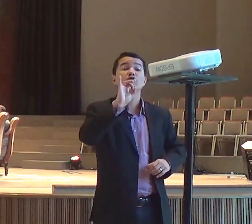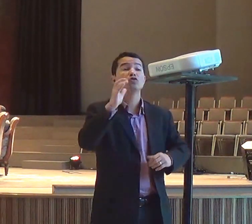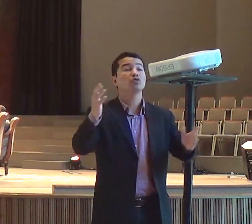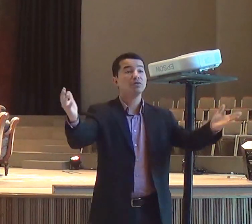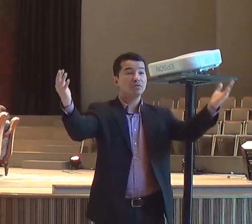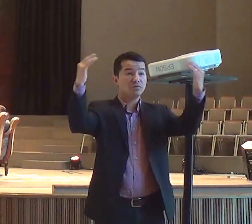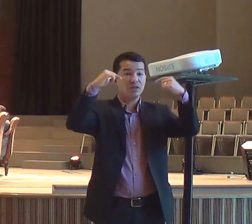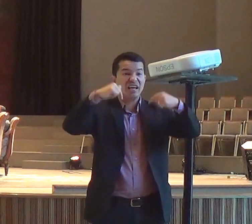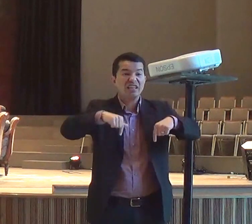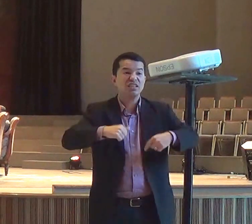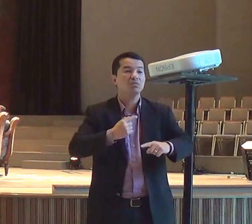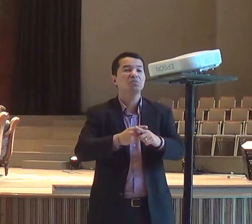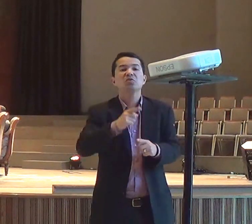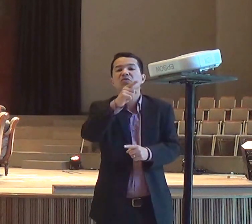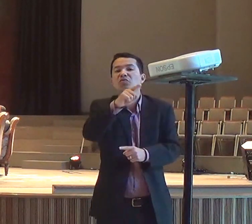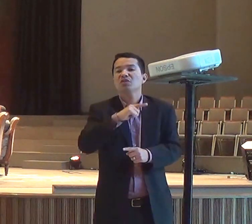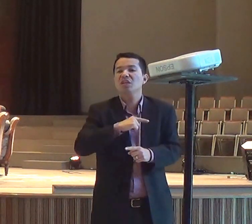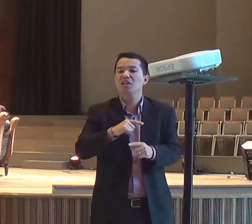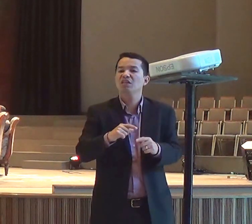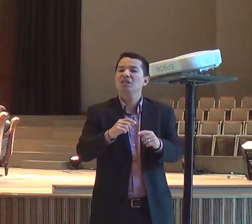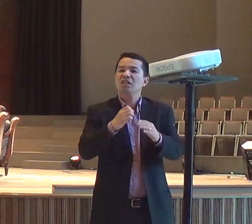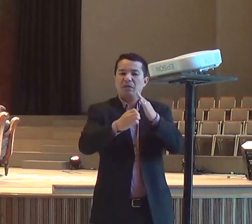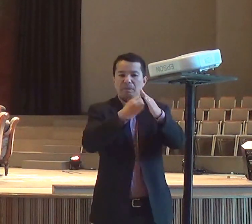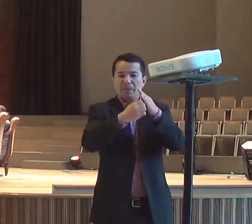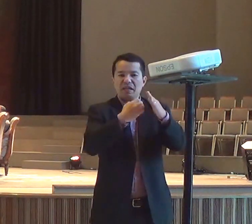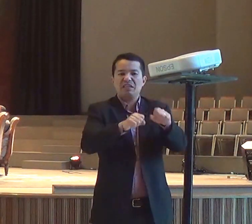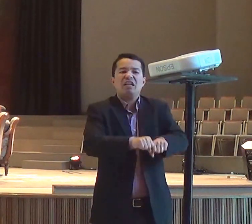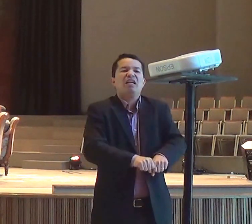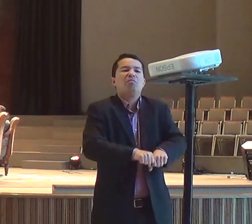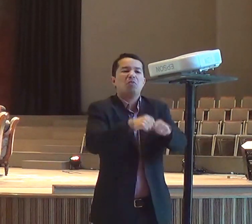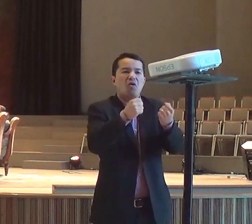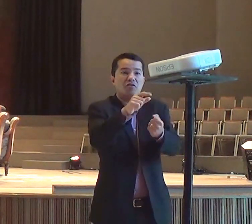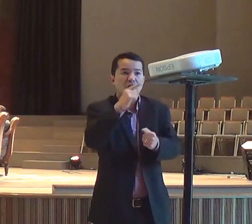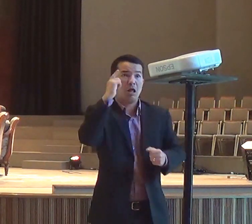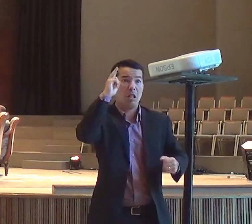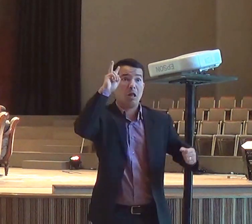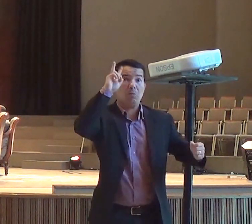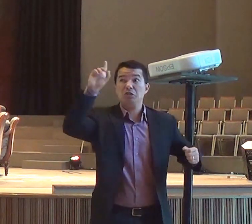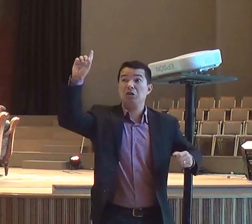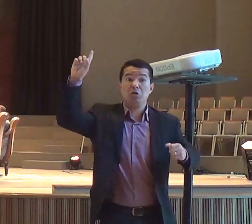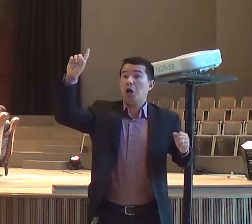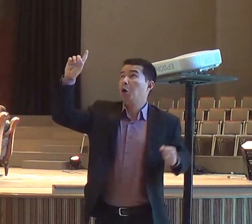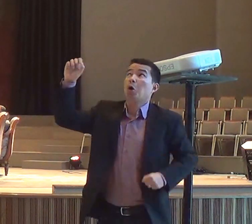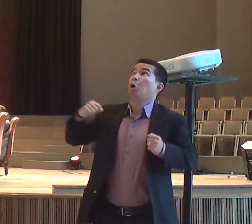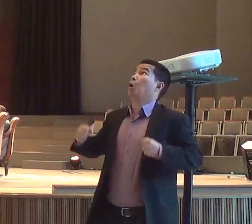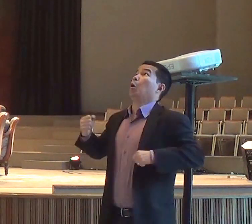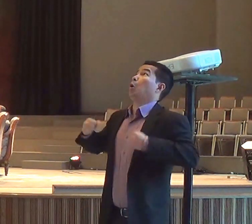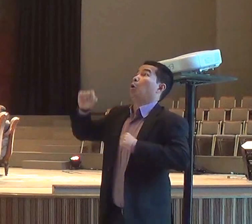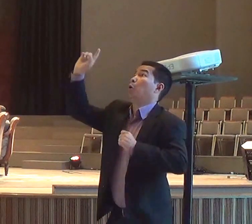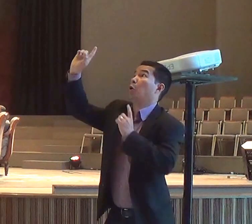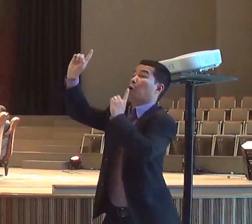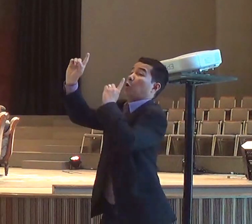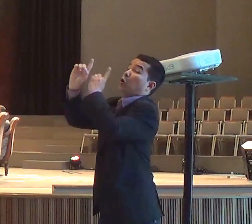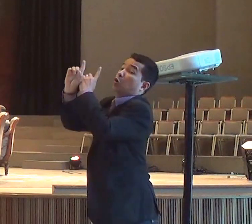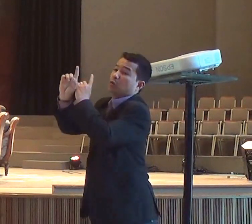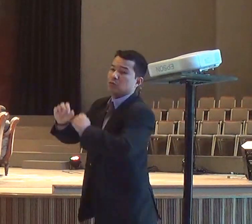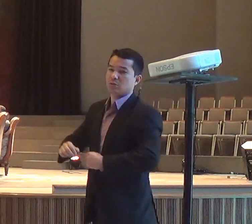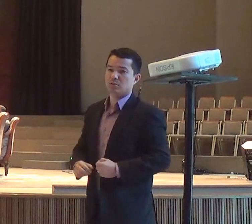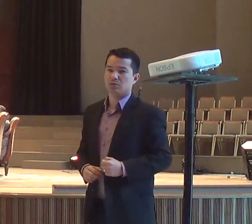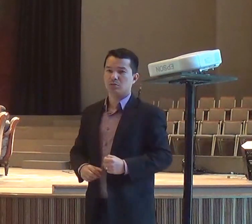não espera Deus, destruir os seus ídolos, não, porque não tem lugar, para o altar de Deus, na nossa vida, quando a gente, constrói ídolos, no nosso